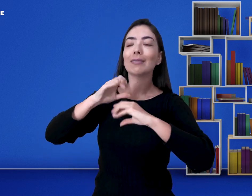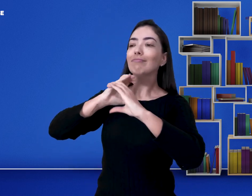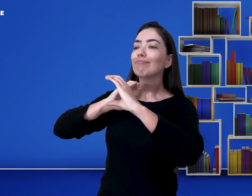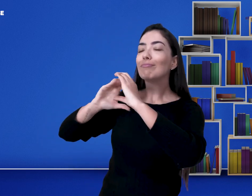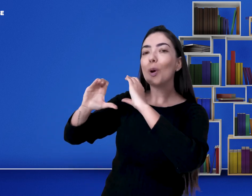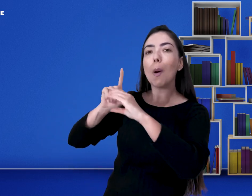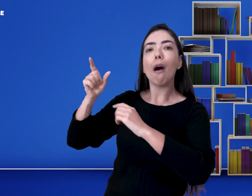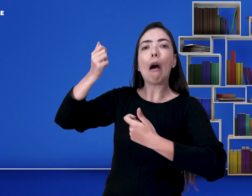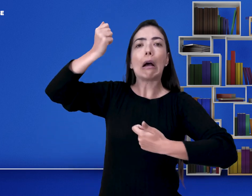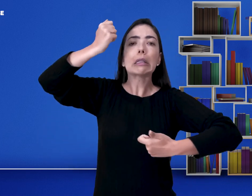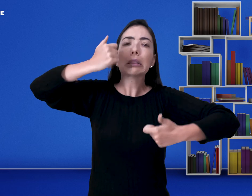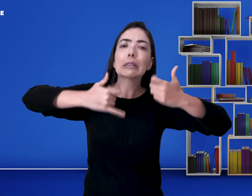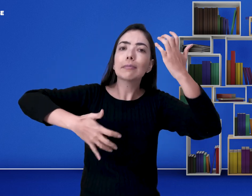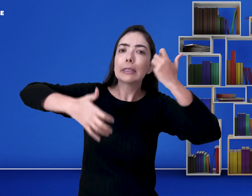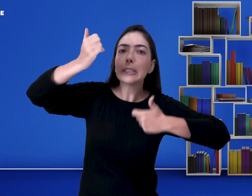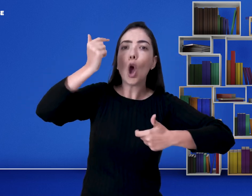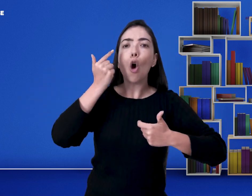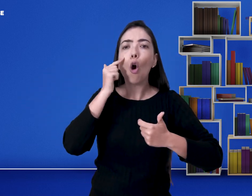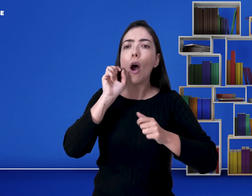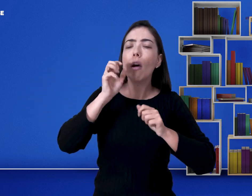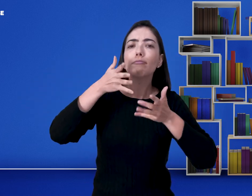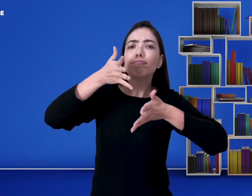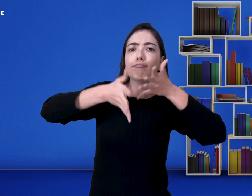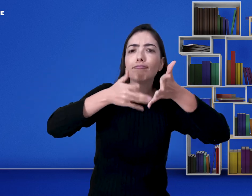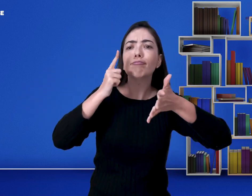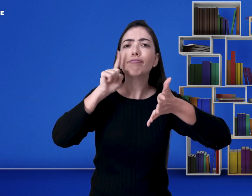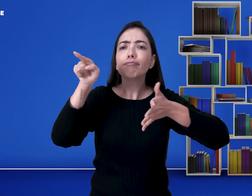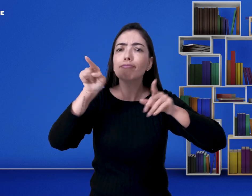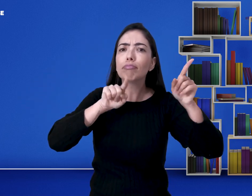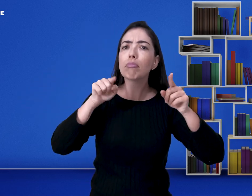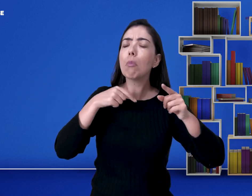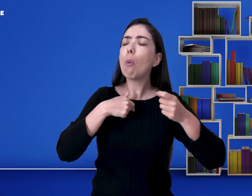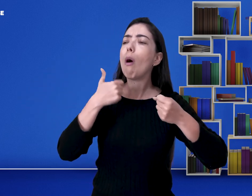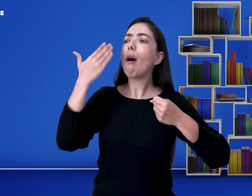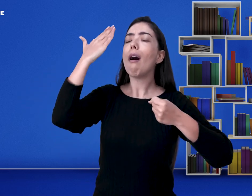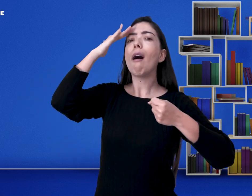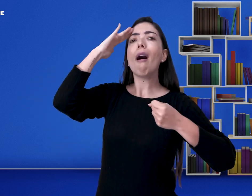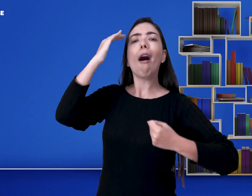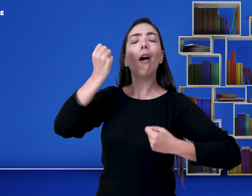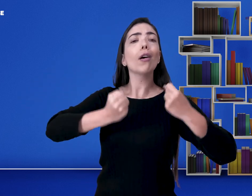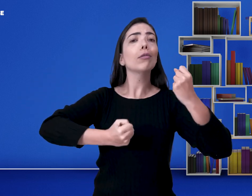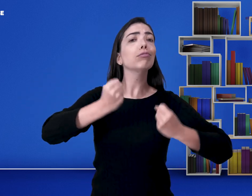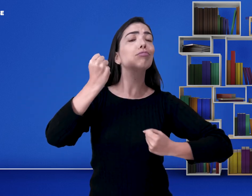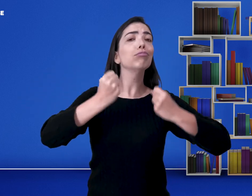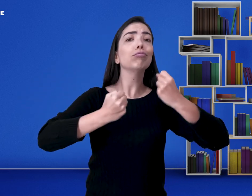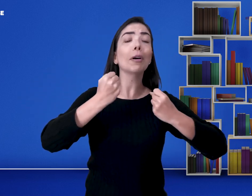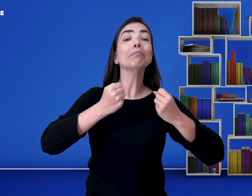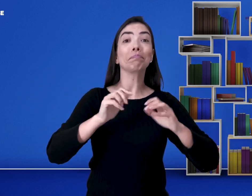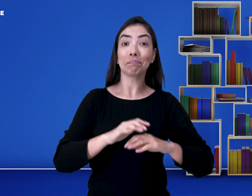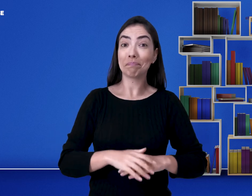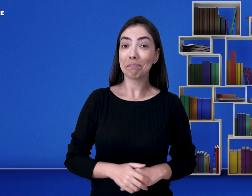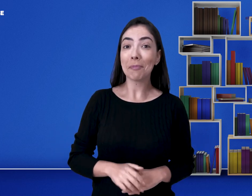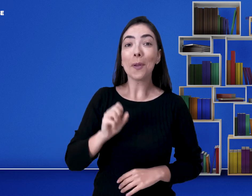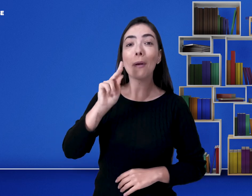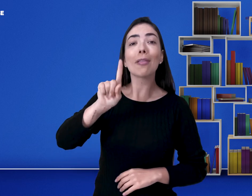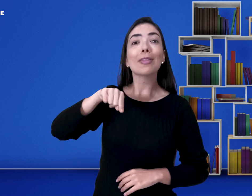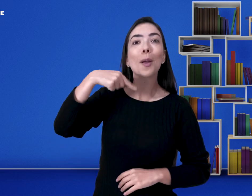em relação a isso. Porque a gente conseguia se comunicar livremente. Ele conseguia me explicar para onde eu tinha que entrar, como